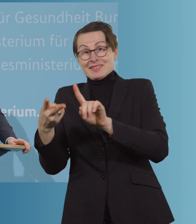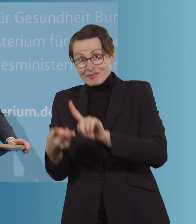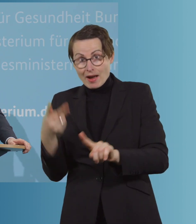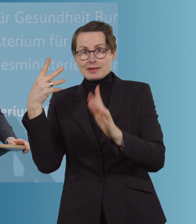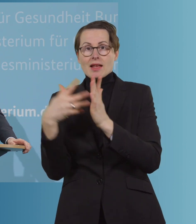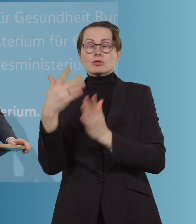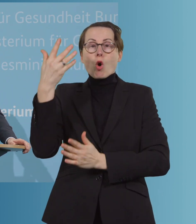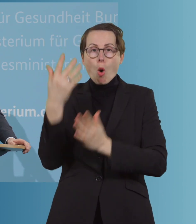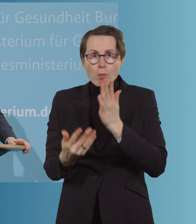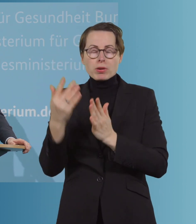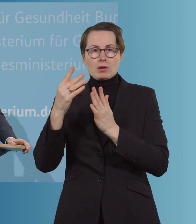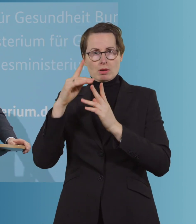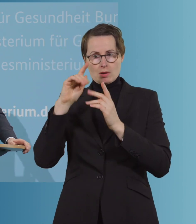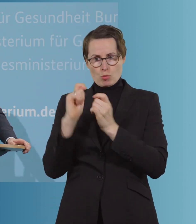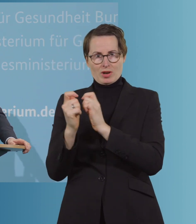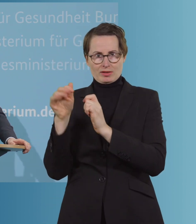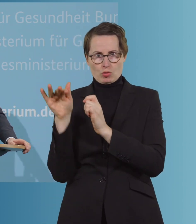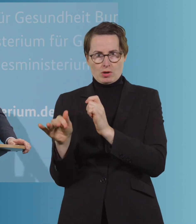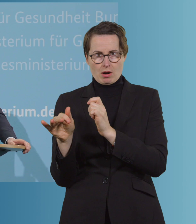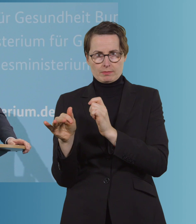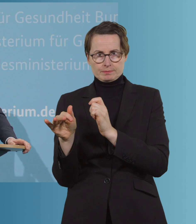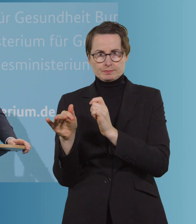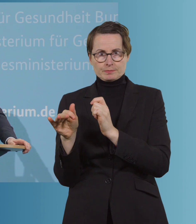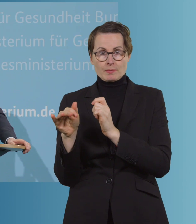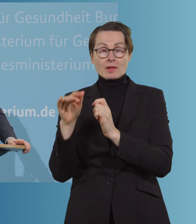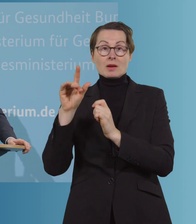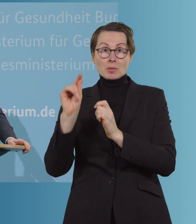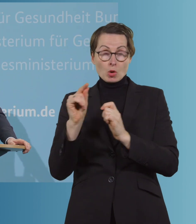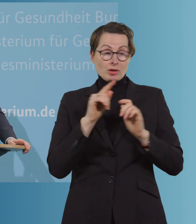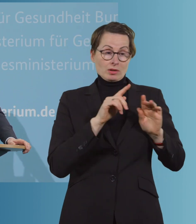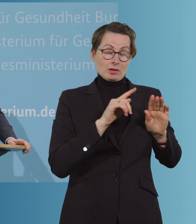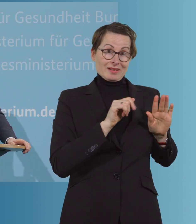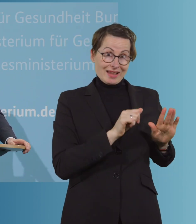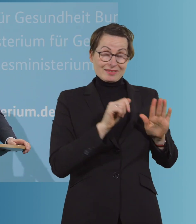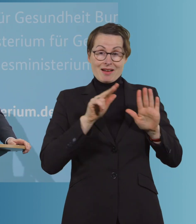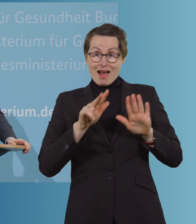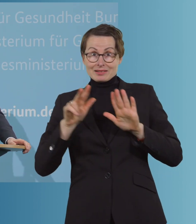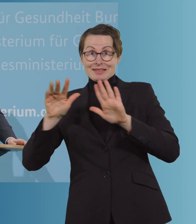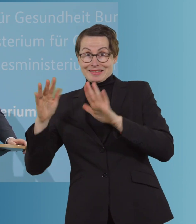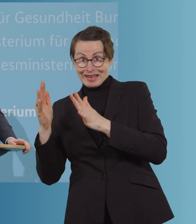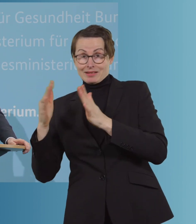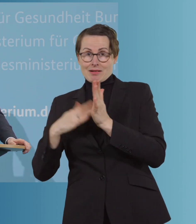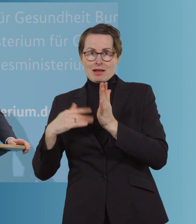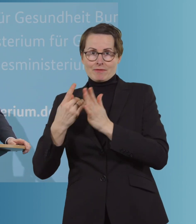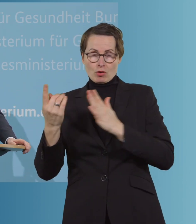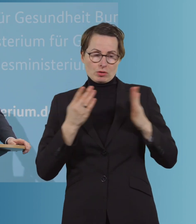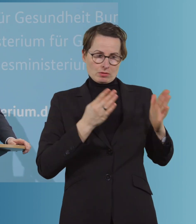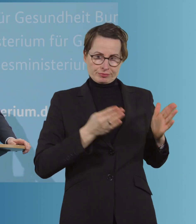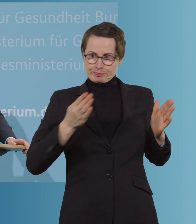Mutationen überprüft werden, sodass wir also in einem Verlauf von jeweils zwei Wochen Abstand jetzt über mehrere Wochen sehen werden können,